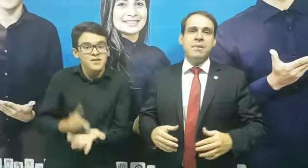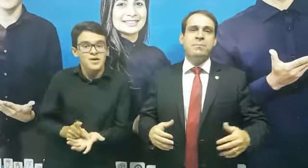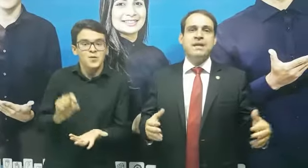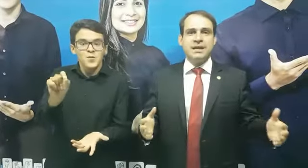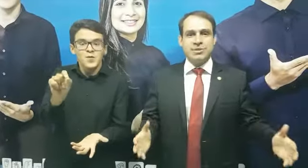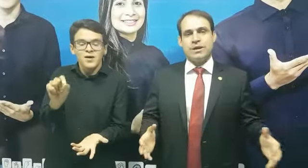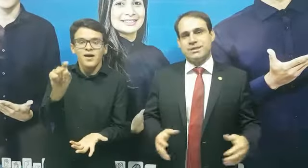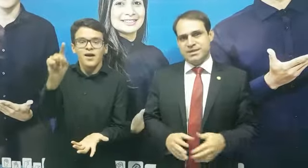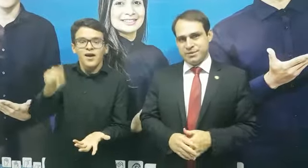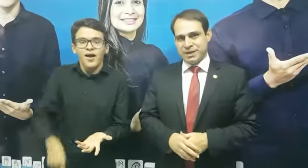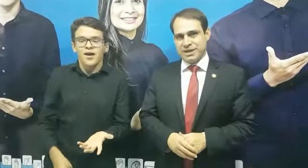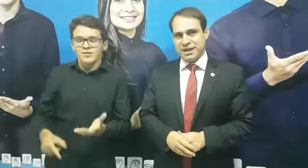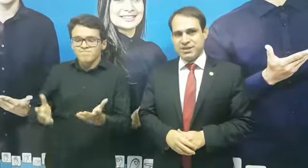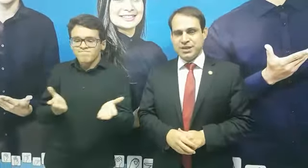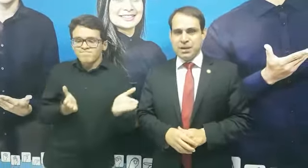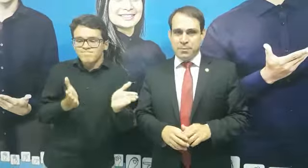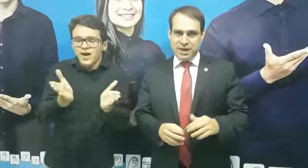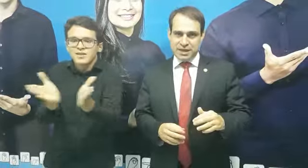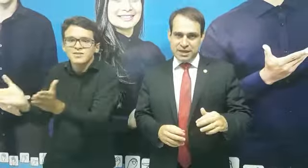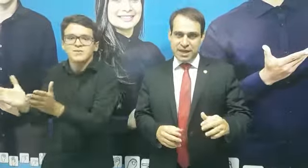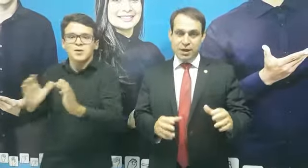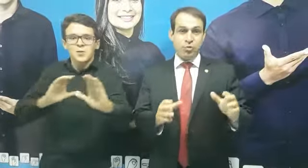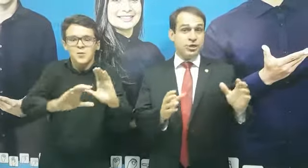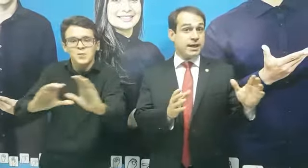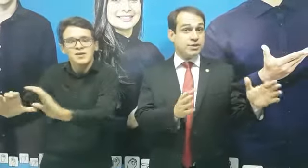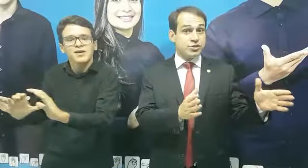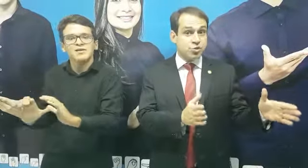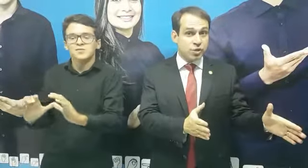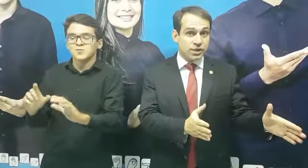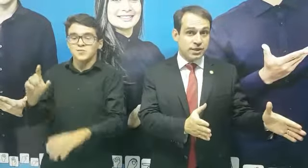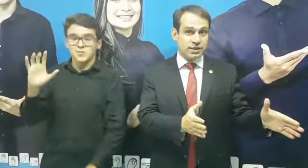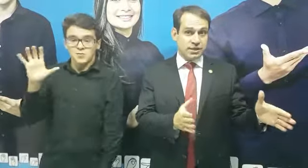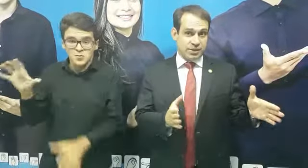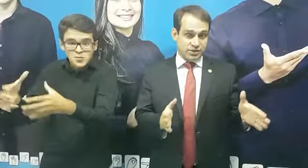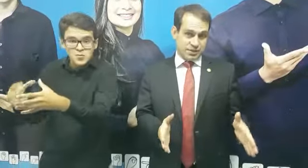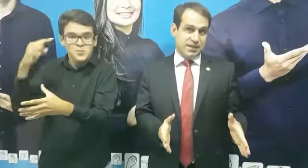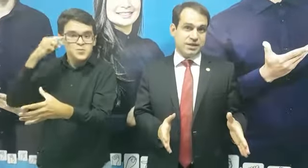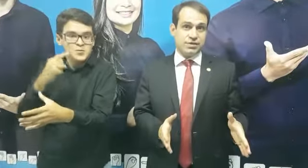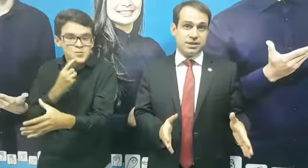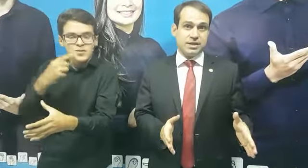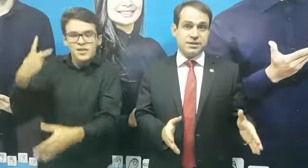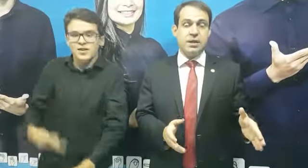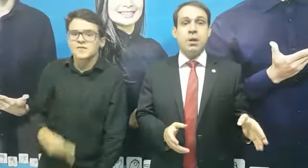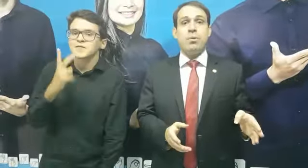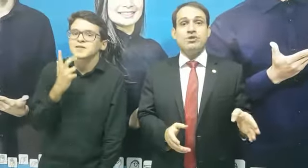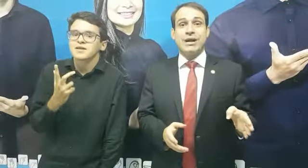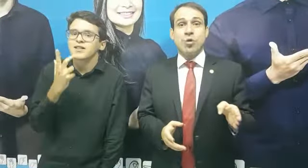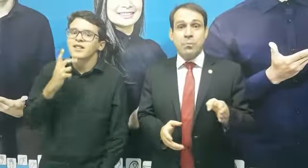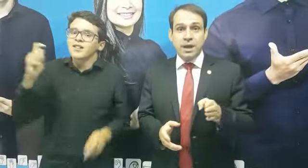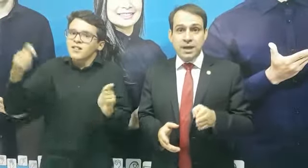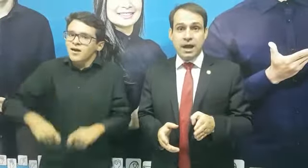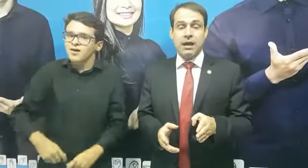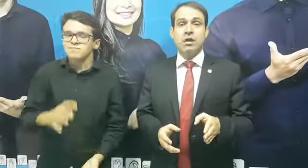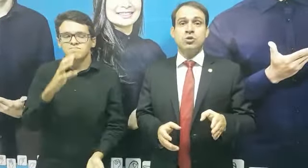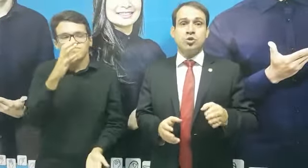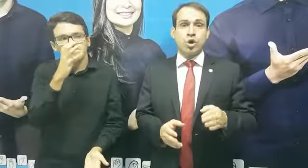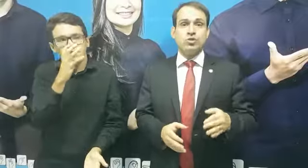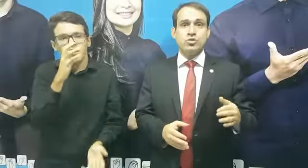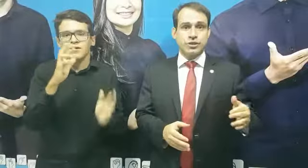ampliando a acessibilidade para que a comunidade surda, na nossa cidade de Fortaleza, possa acompanhar todos os